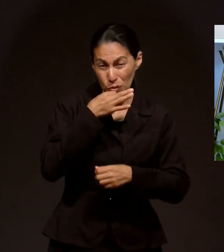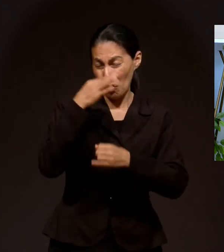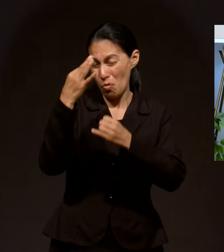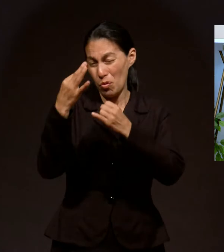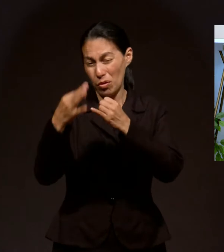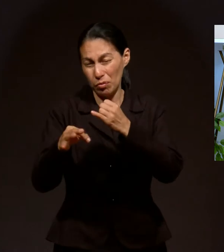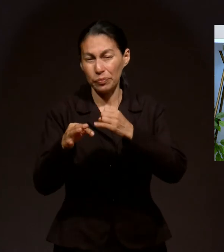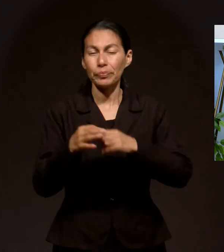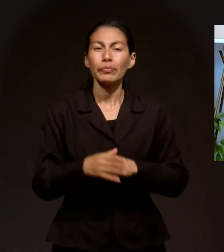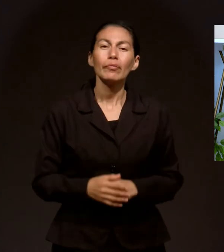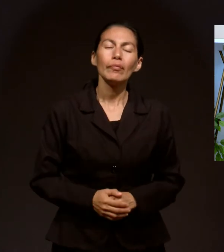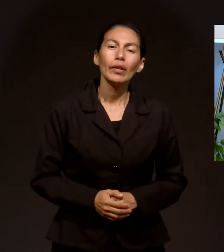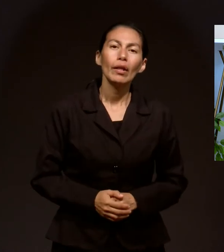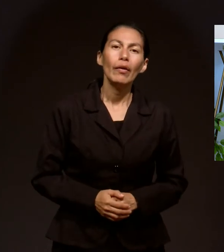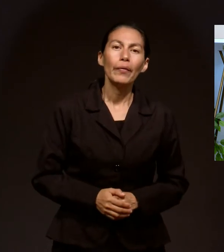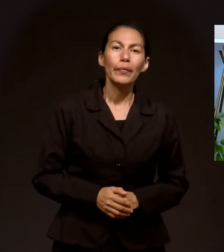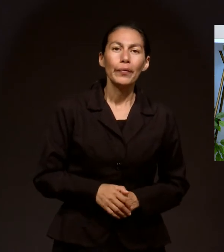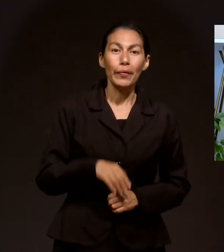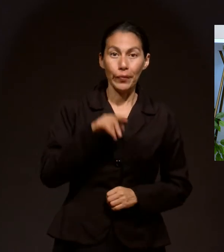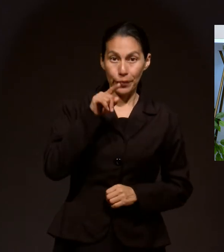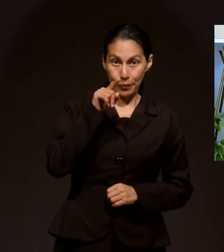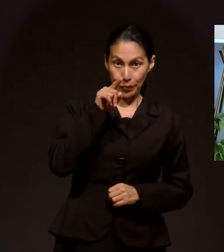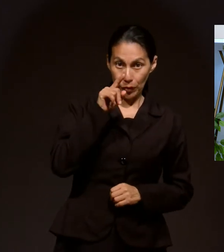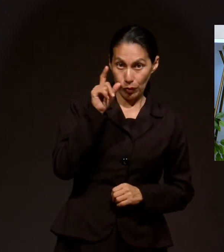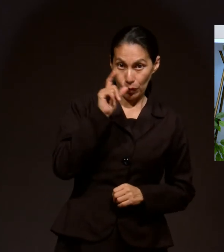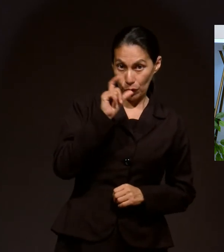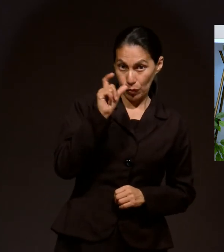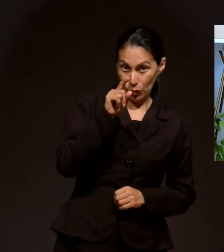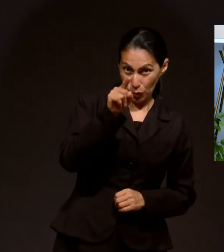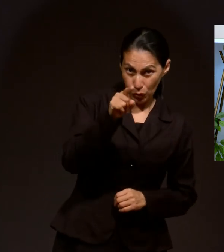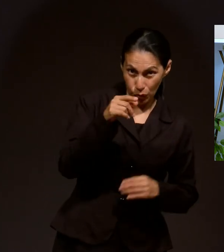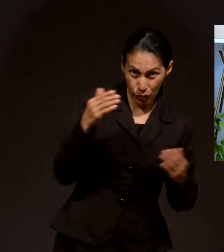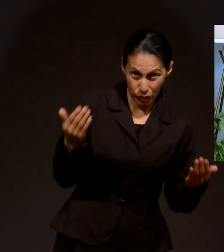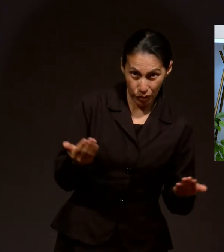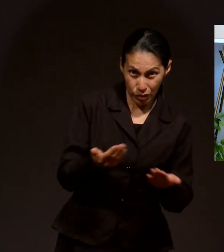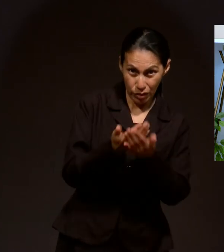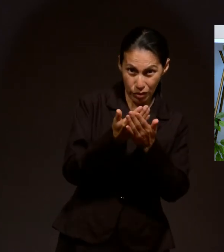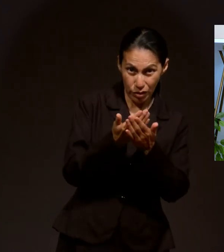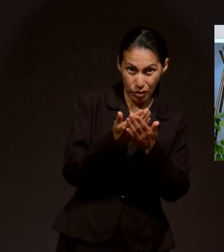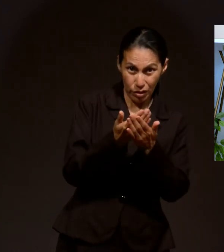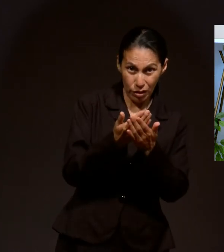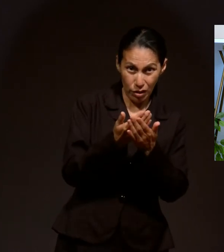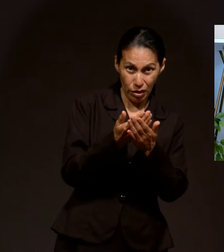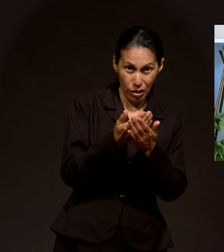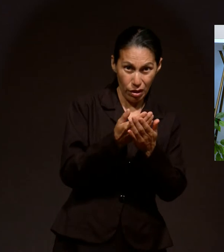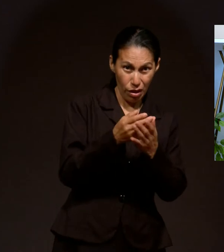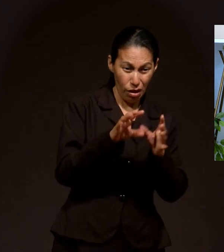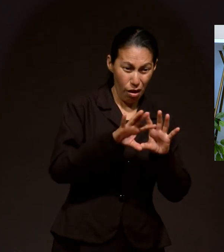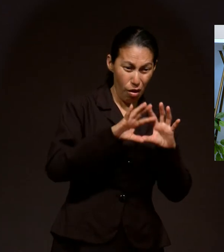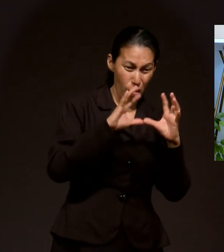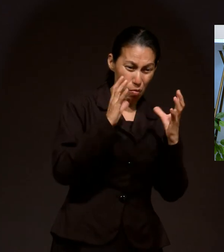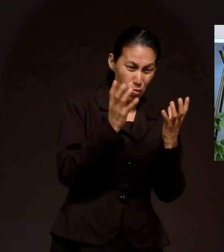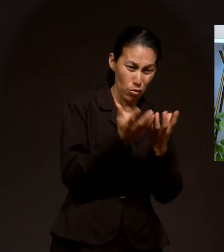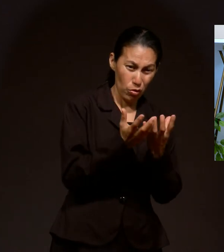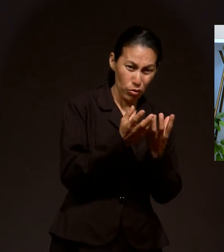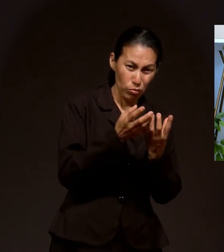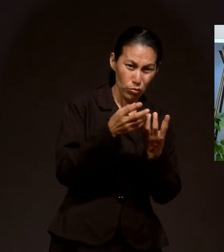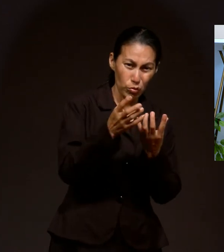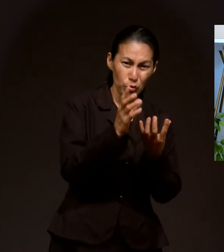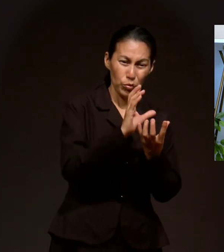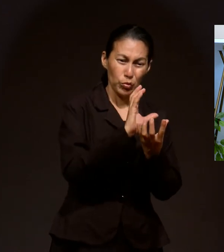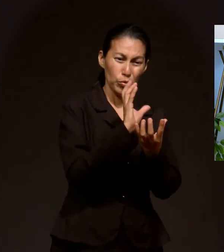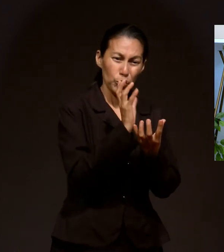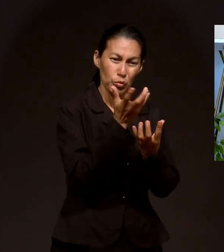Y es que cuando tú naciste, ya el mundo había girado muchas